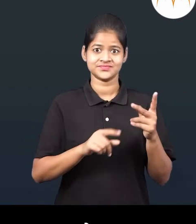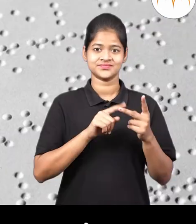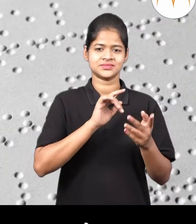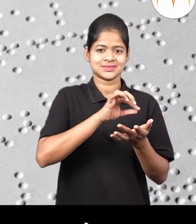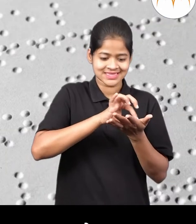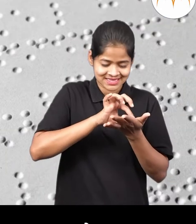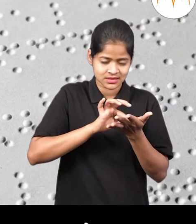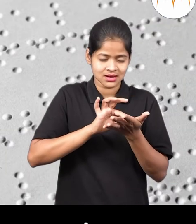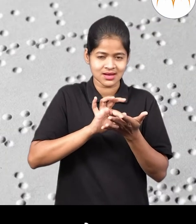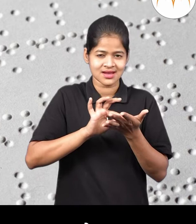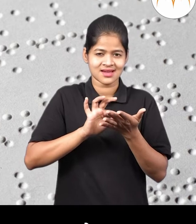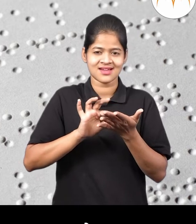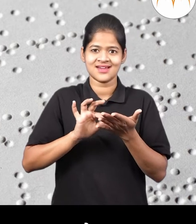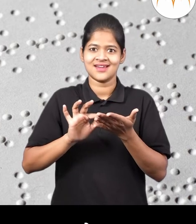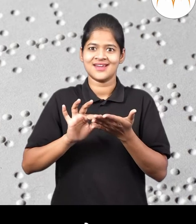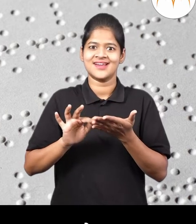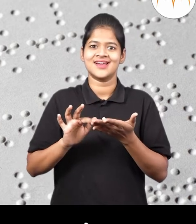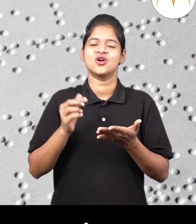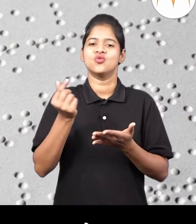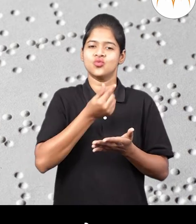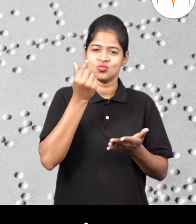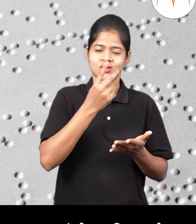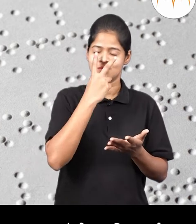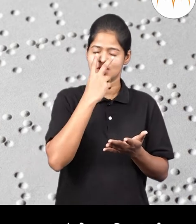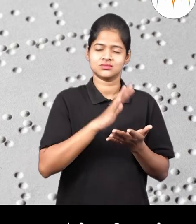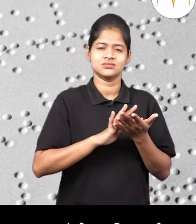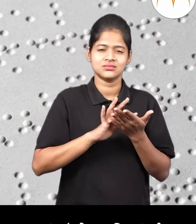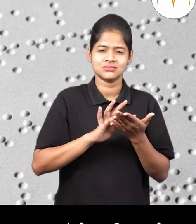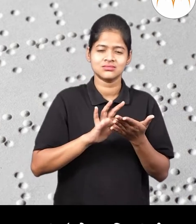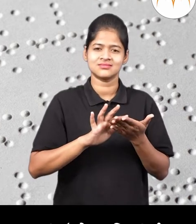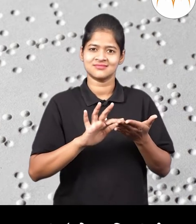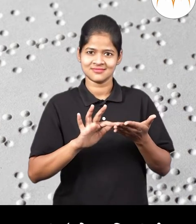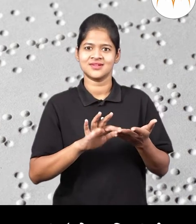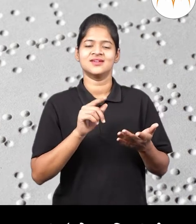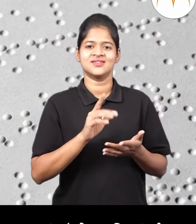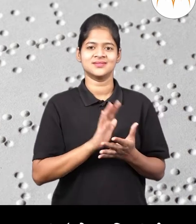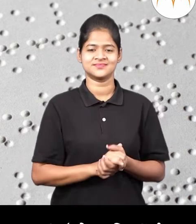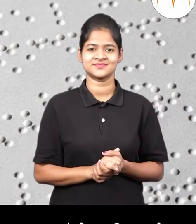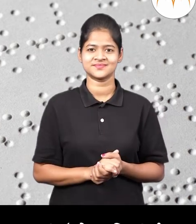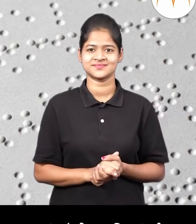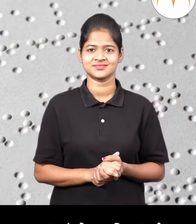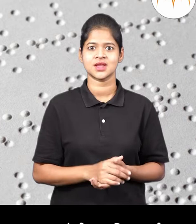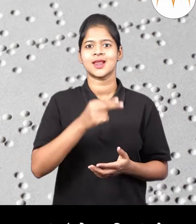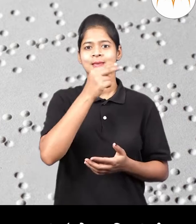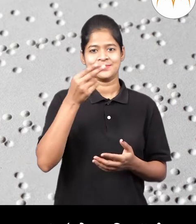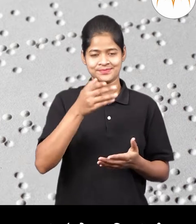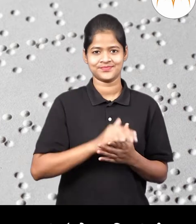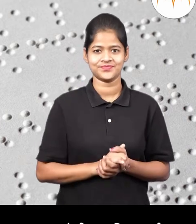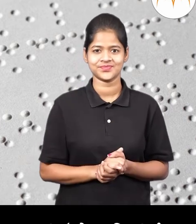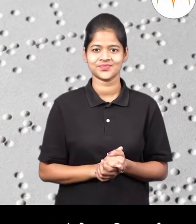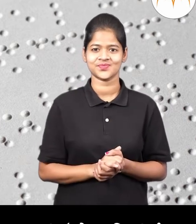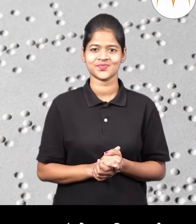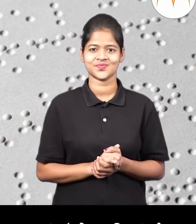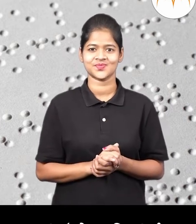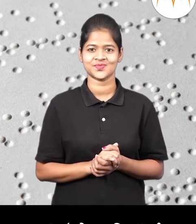दूसरे मंजे ती ठिपक्यांची भाषा असुशकते। उदाहरनार्थ कही दुरुष्टी बाधित व्यक्ती वापरताथ